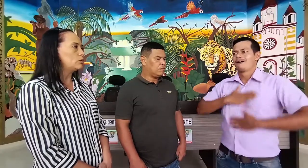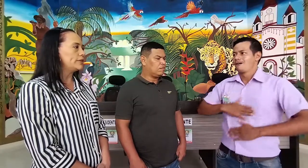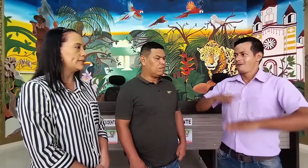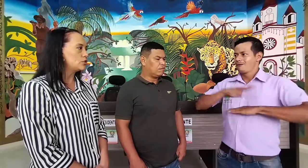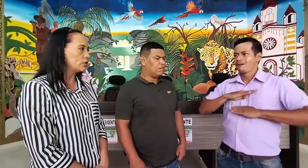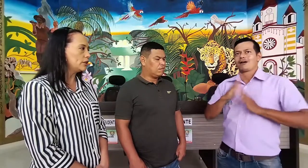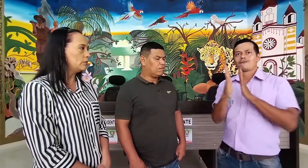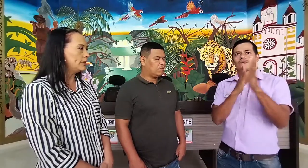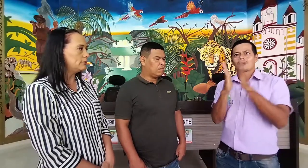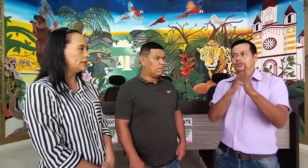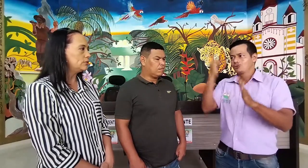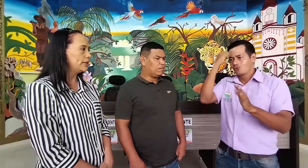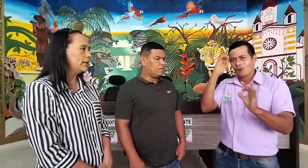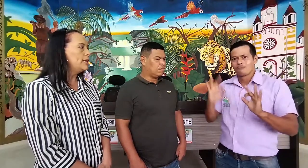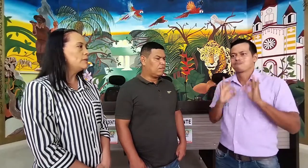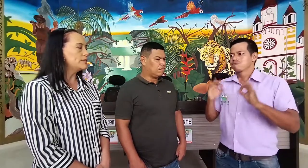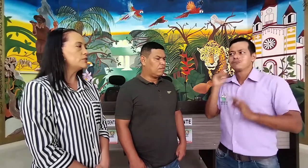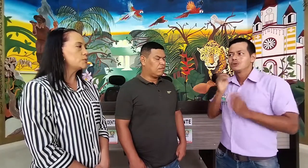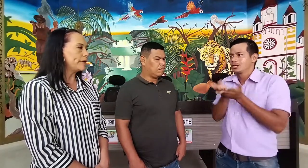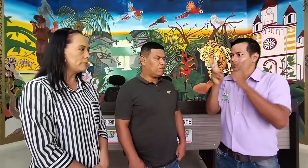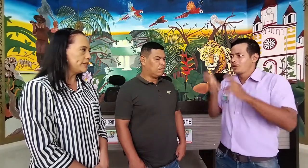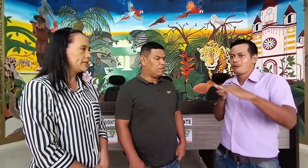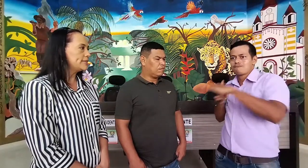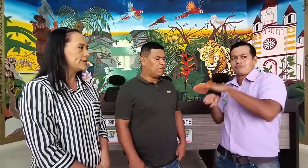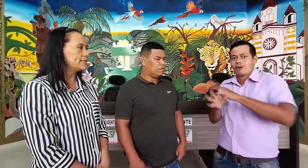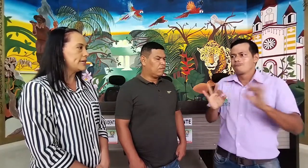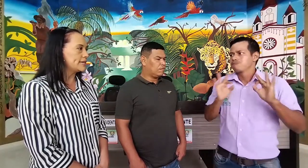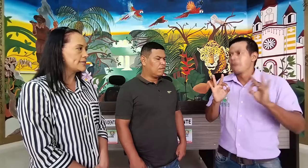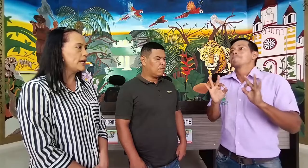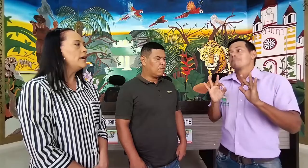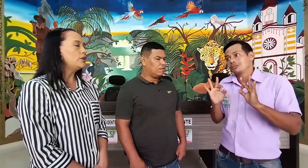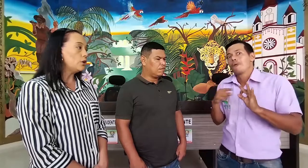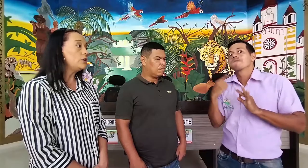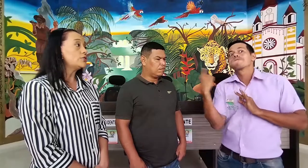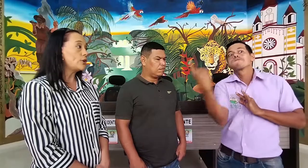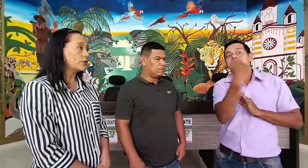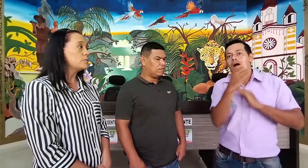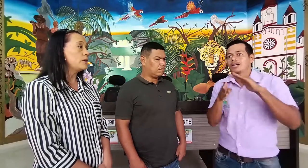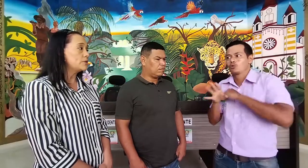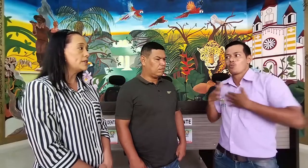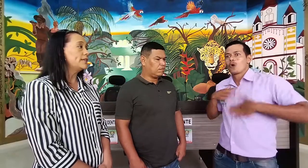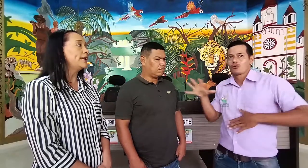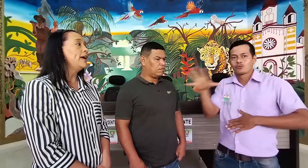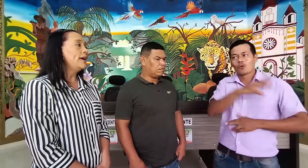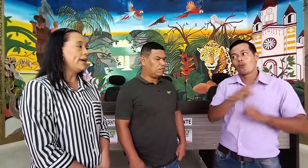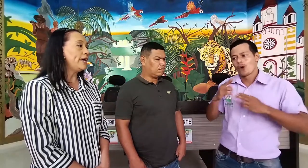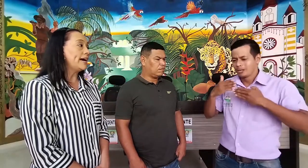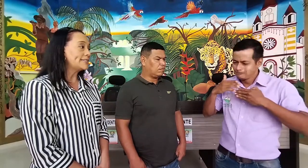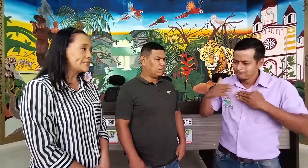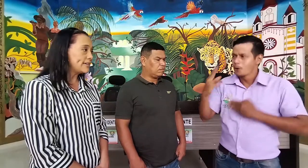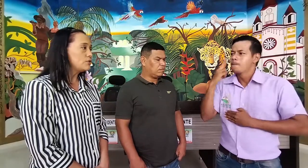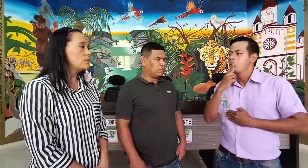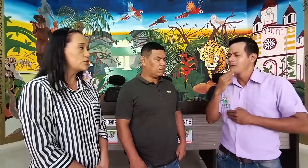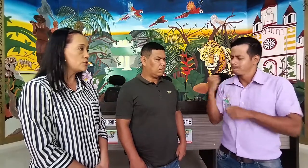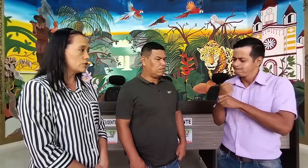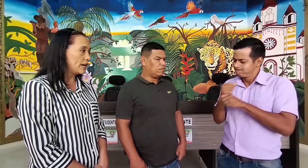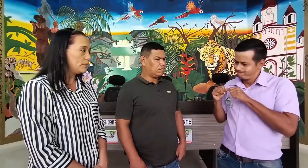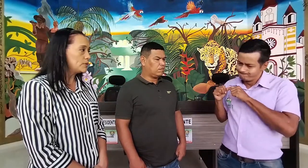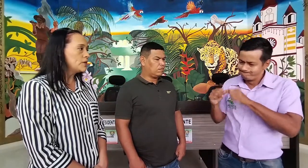comunidad sorda como lengua natural, pues nos permite hacer exigencia. Y hoy los sordos podemos tener acceso a muchos campos